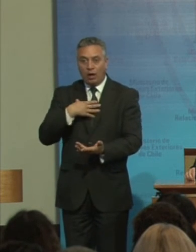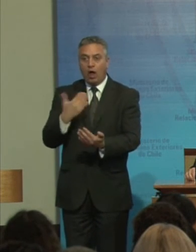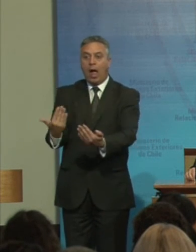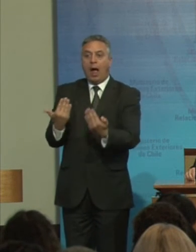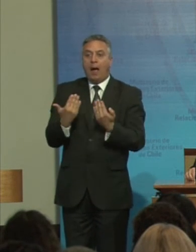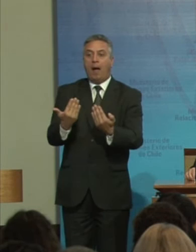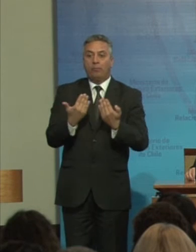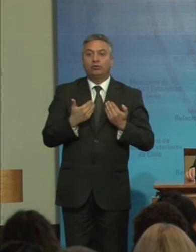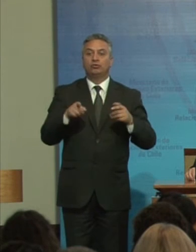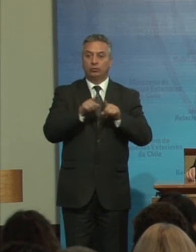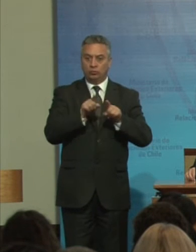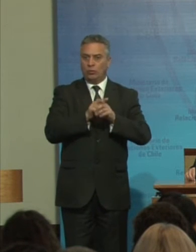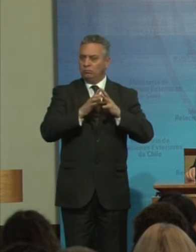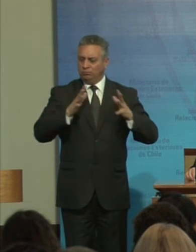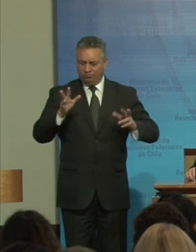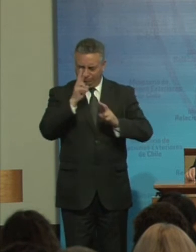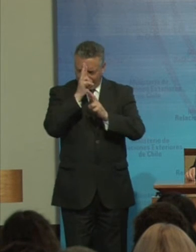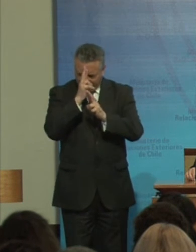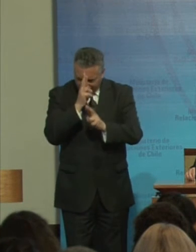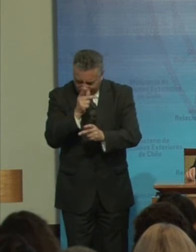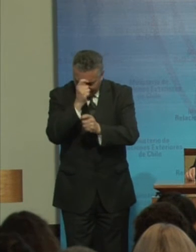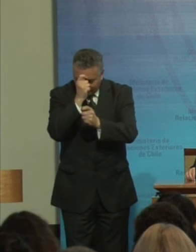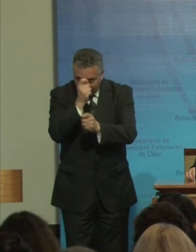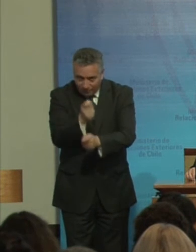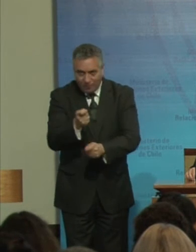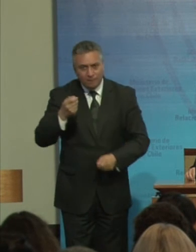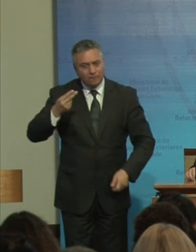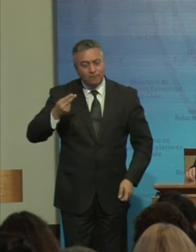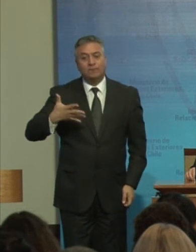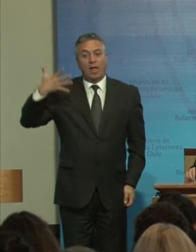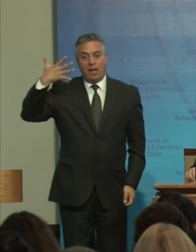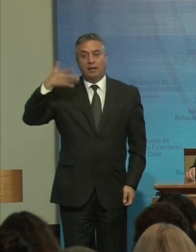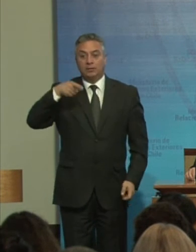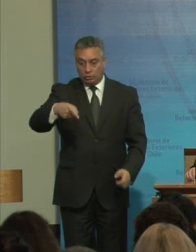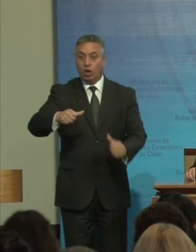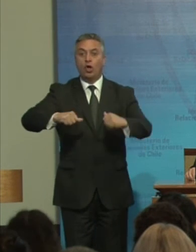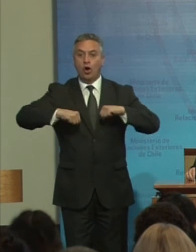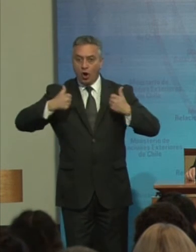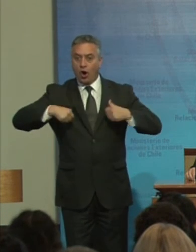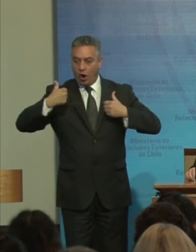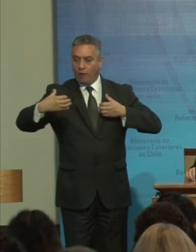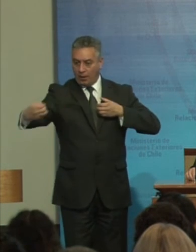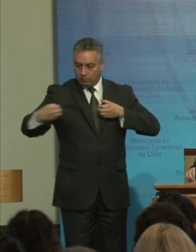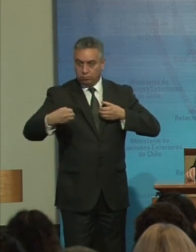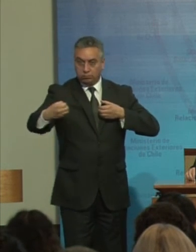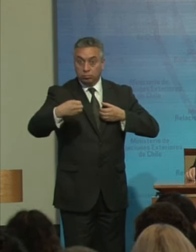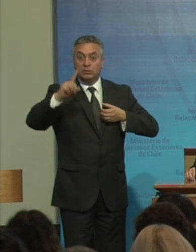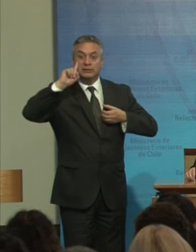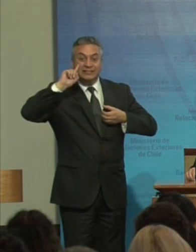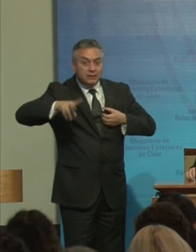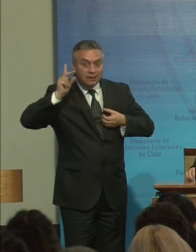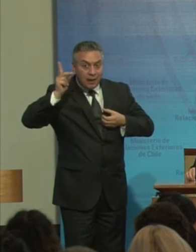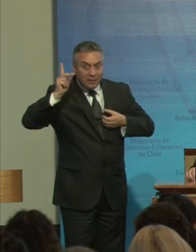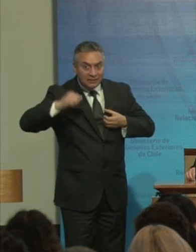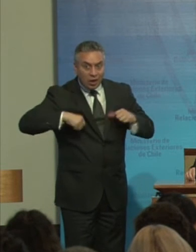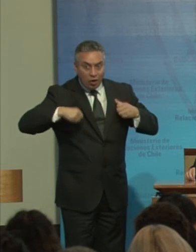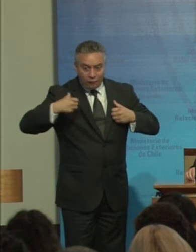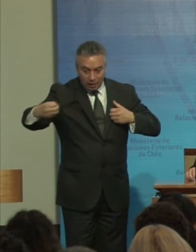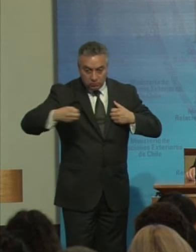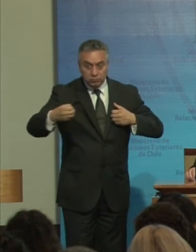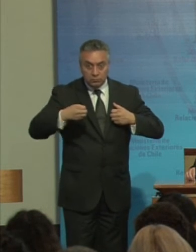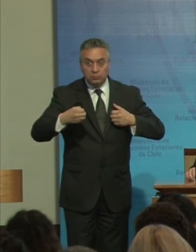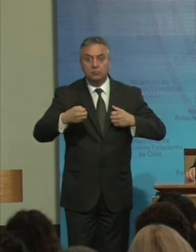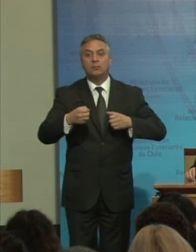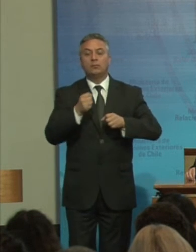absolutamente Valorable Y incorporar E incorporar A los jóvenes Sin discapacidad También Para trabajar En